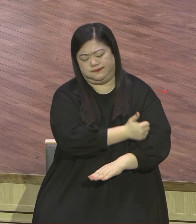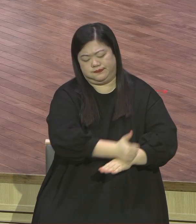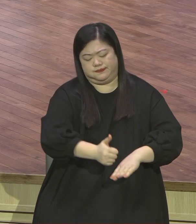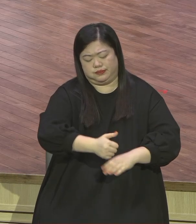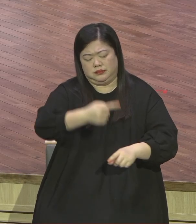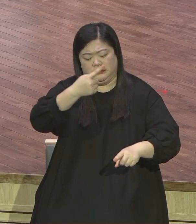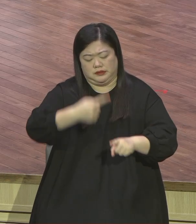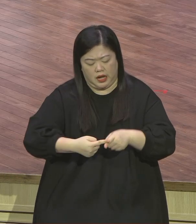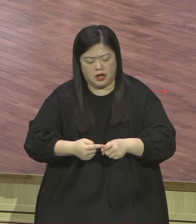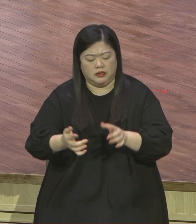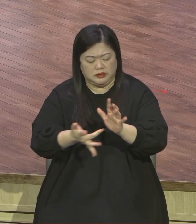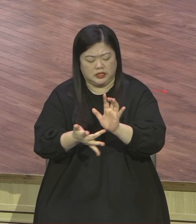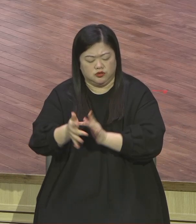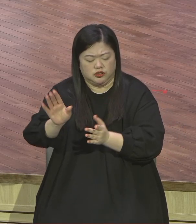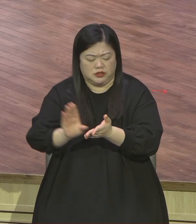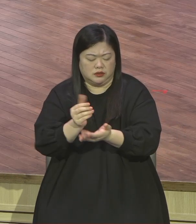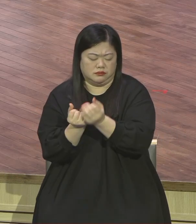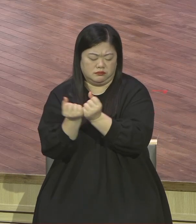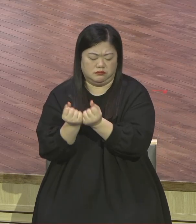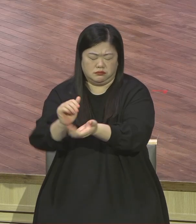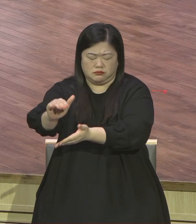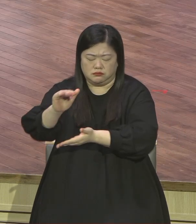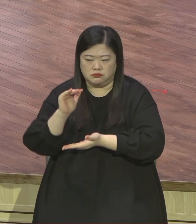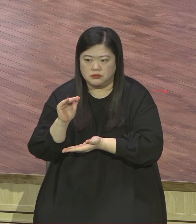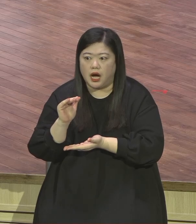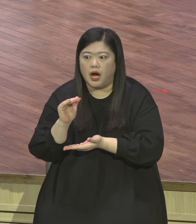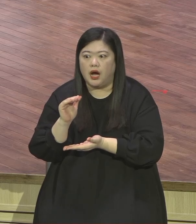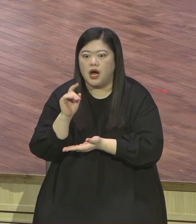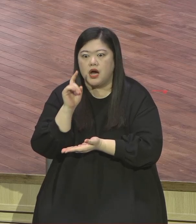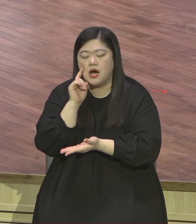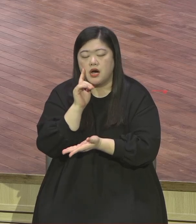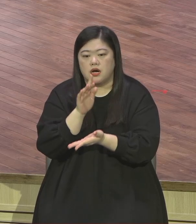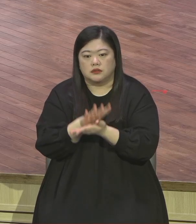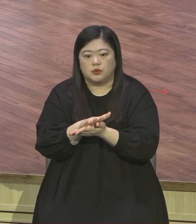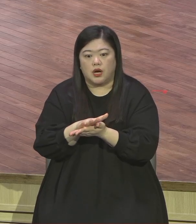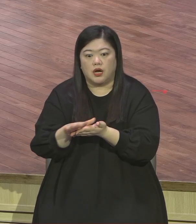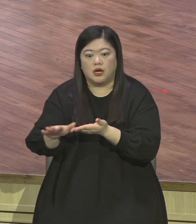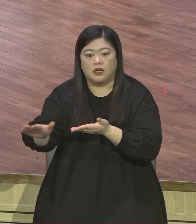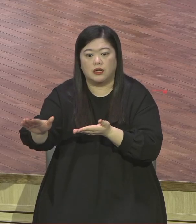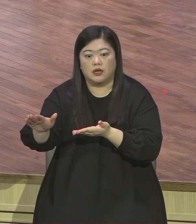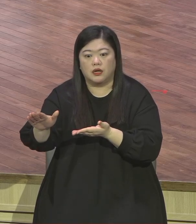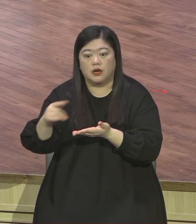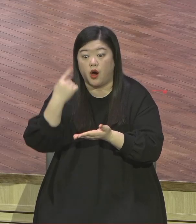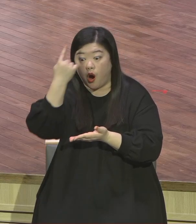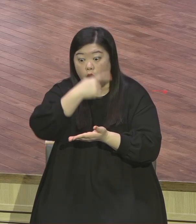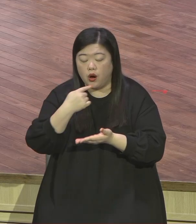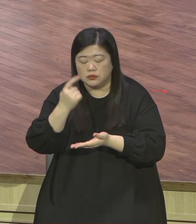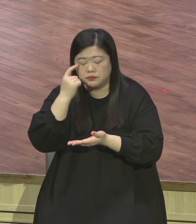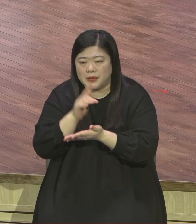오랫동안 교회 다녔는데 그런 간증을 또 제가 새가족을 통해서 이번 주에도 봤어요